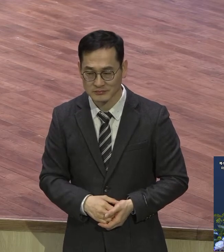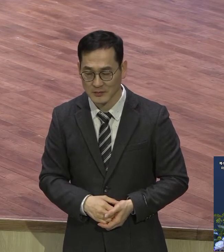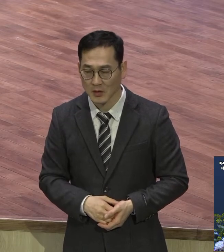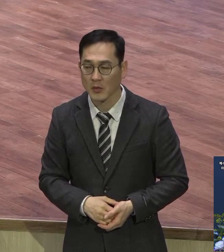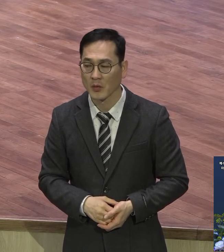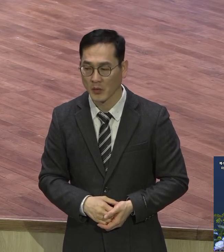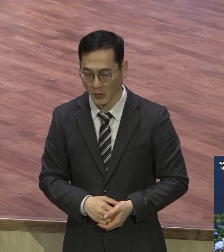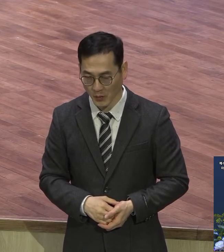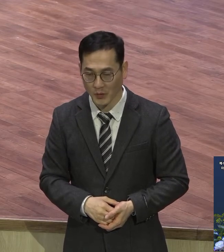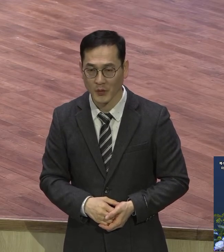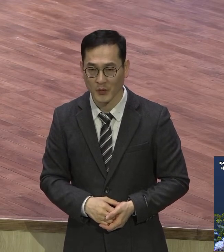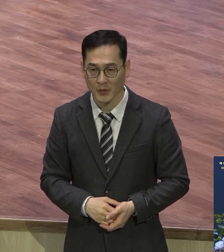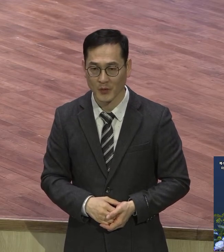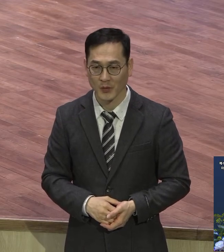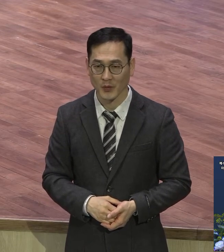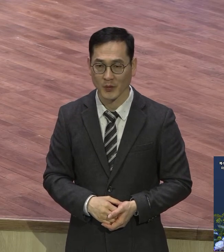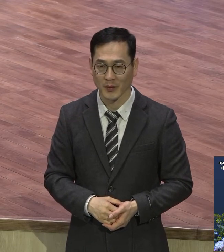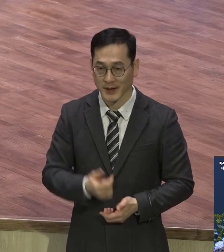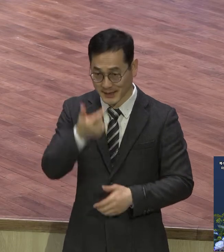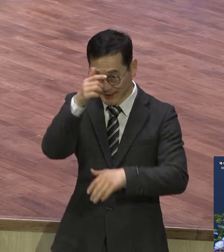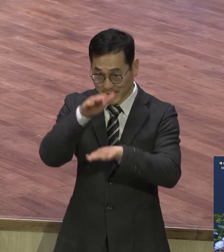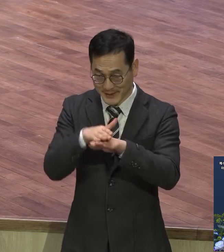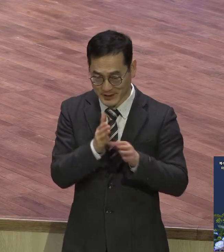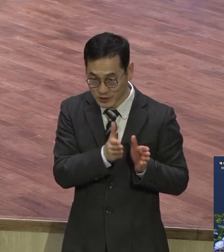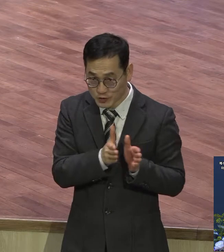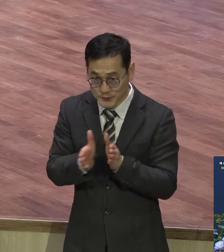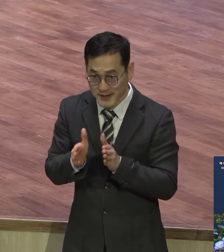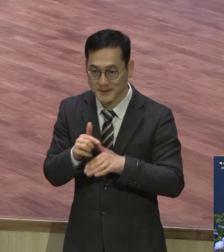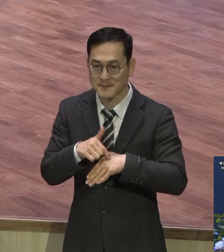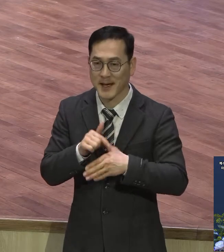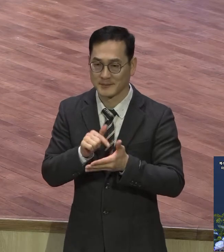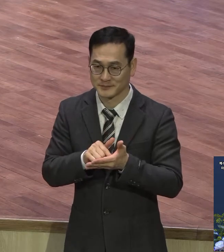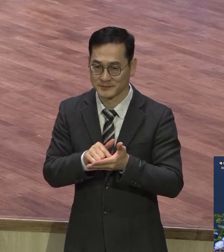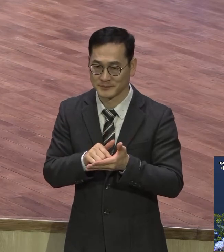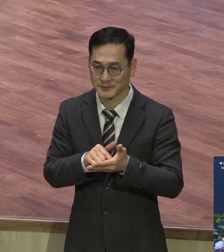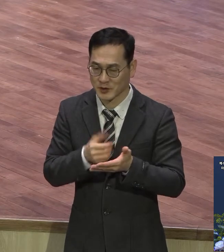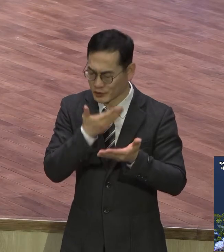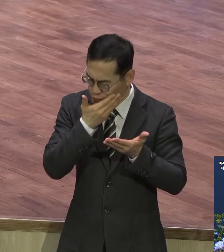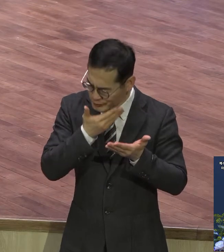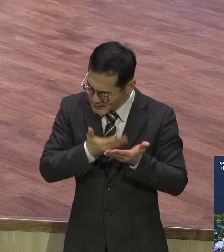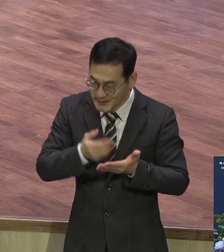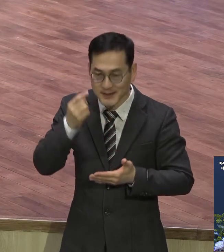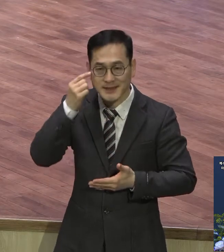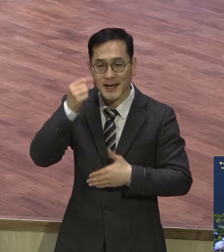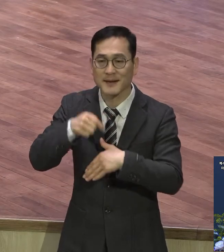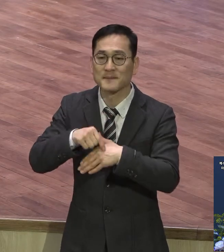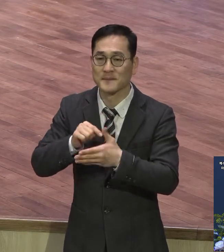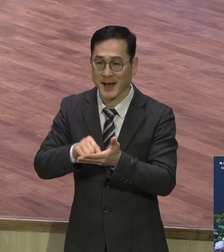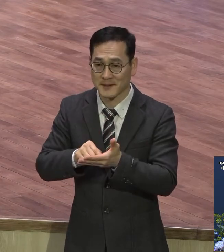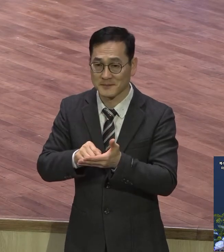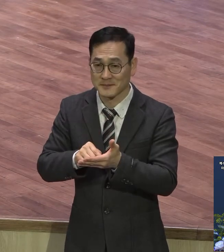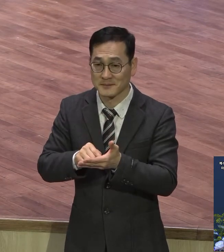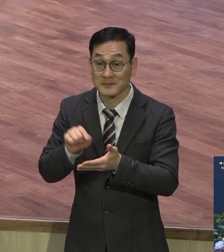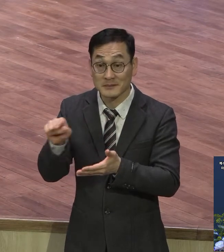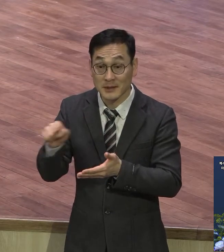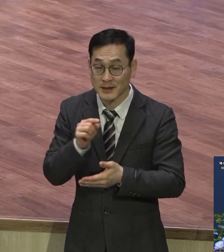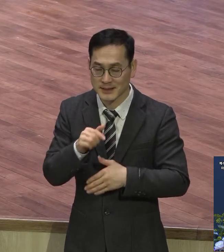정말 예배를 중시 여기는 신명이 가난한 자구나 하는 것을